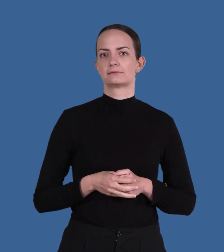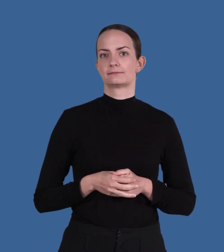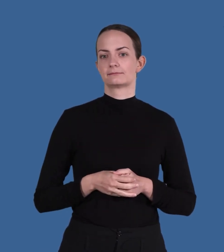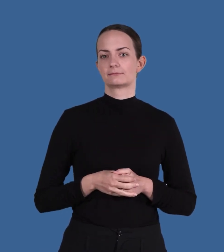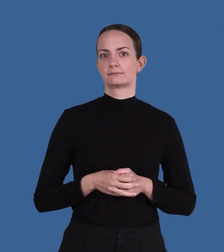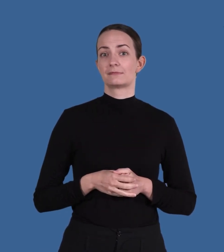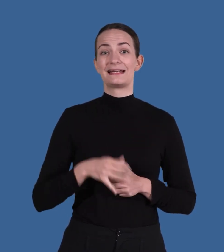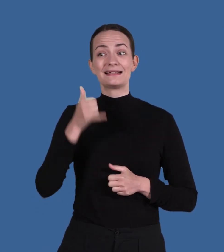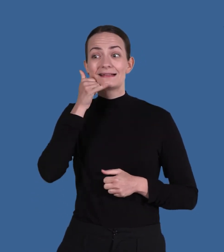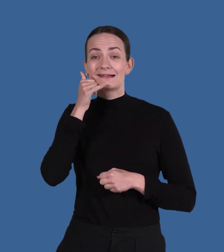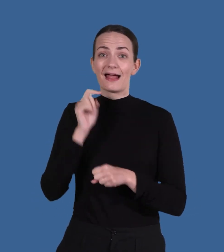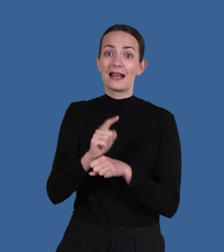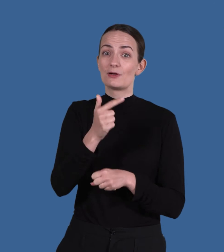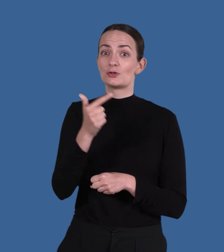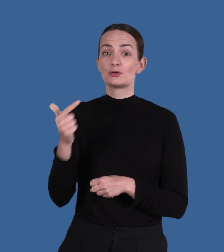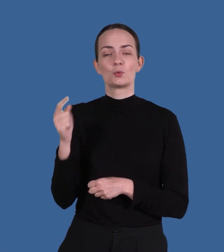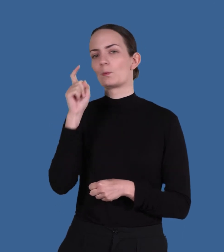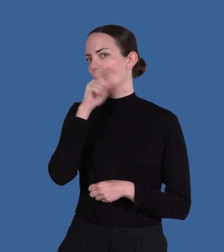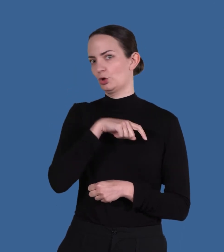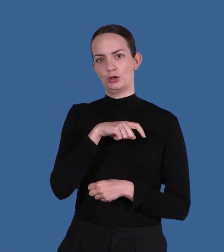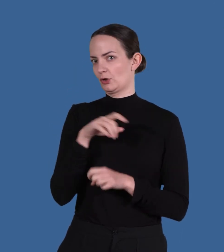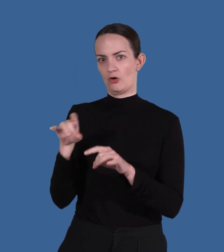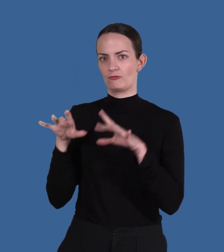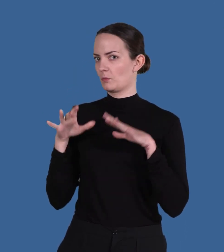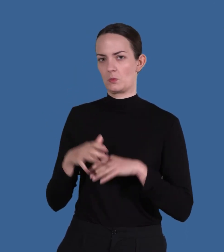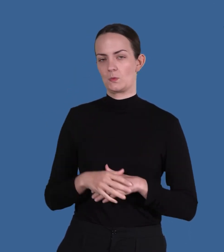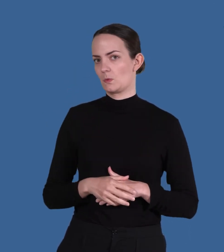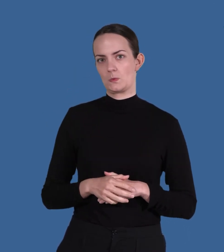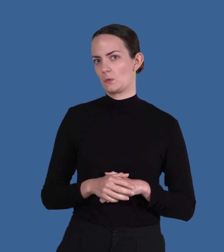Du kan inte ringa 1177-vårdguiden på telefon för att avboka